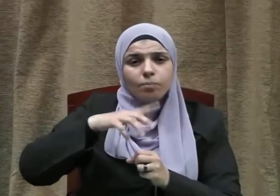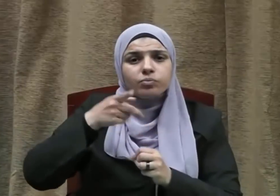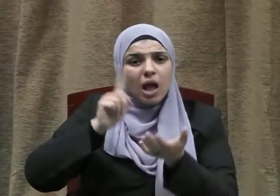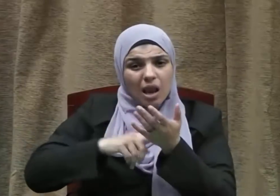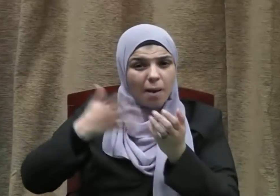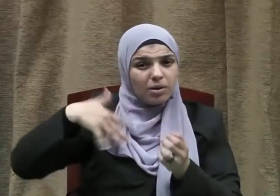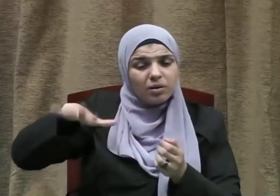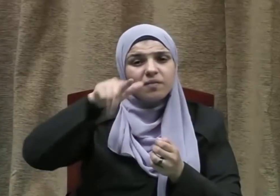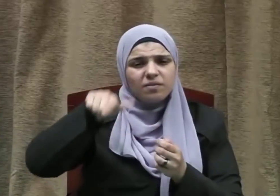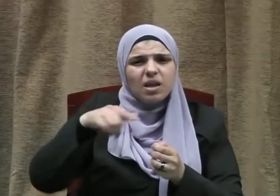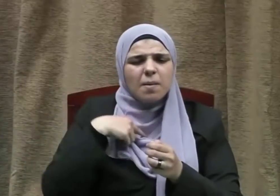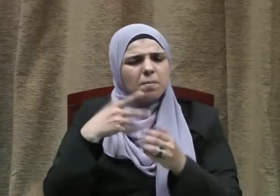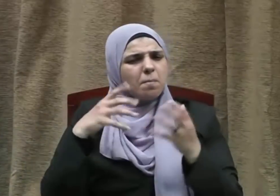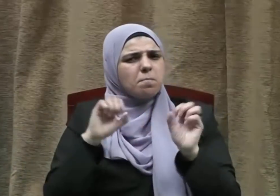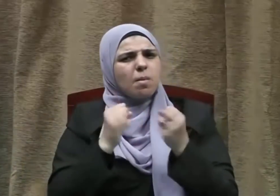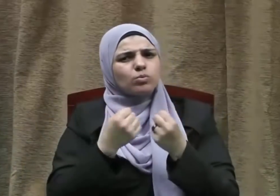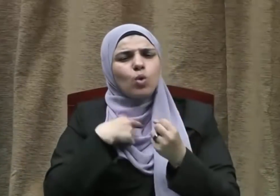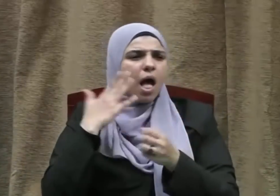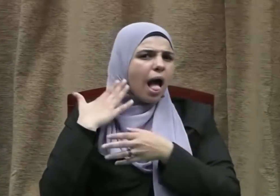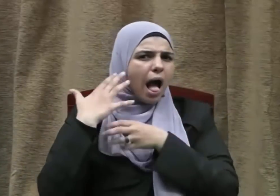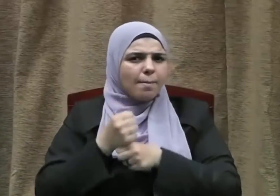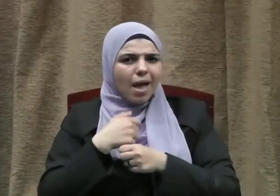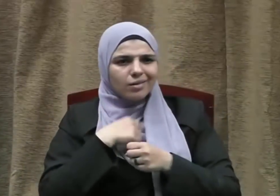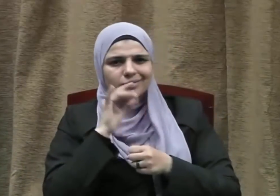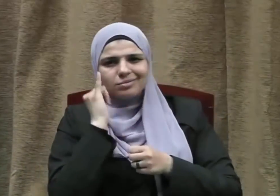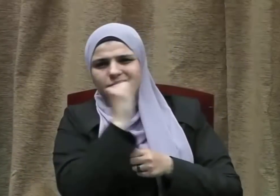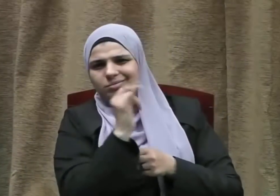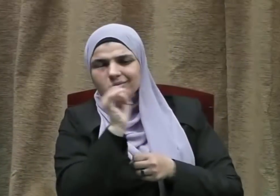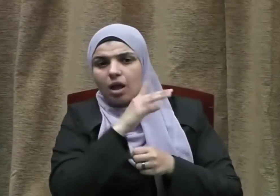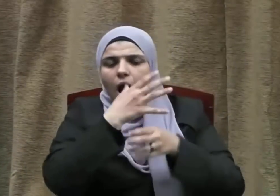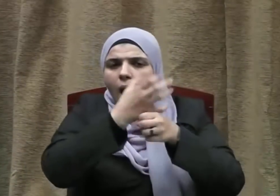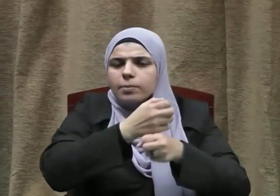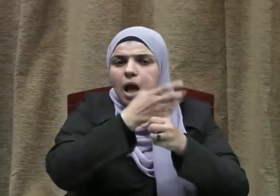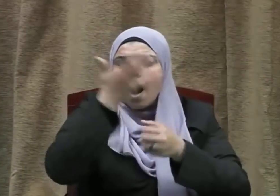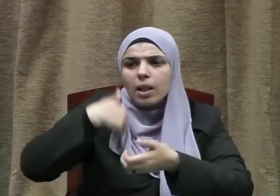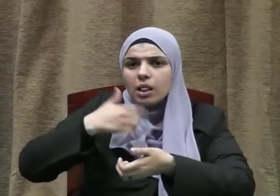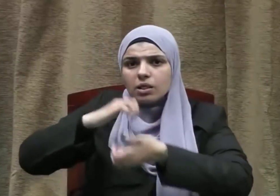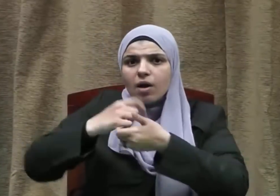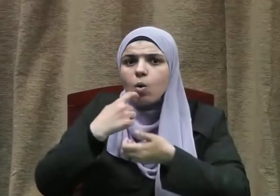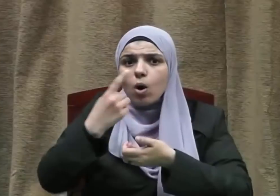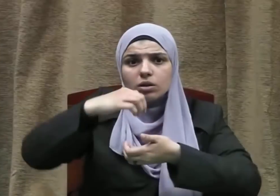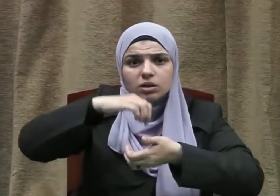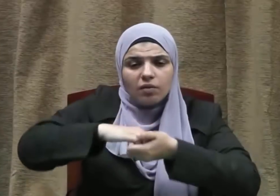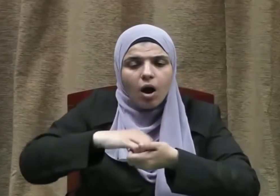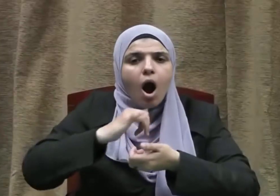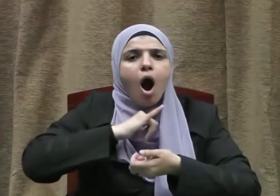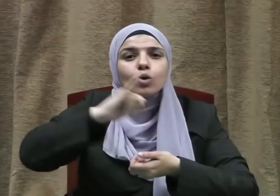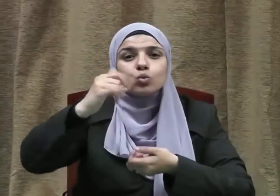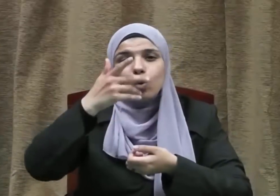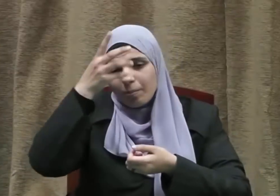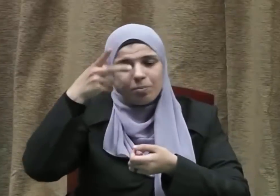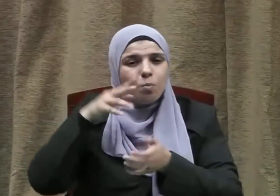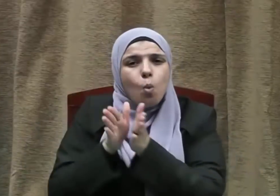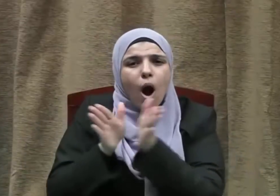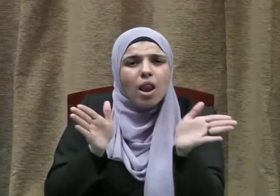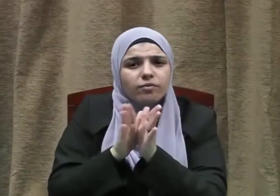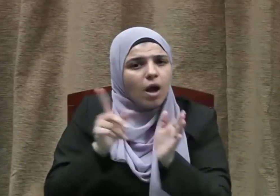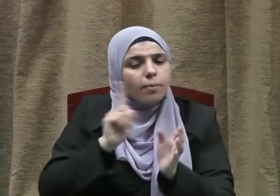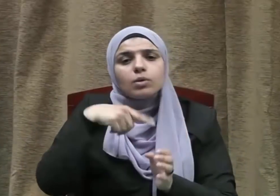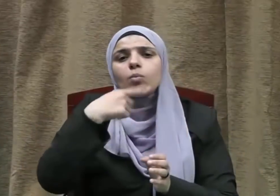الله عليهم أنهم منعوا أحداً الأمان أو نقضوا عهد أمان منحوه لأحد